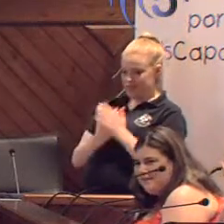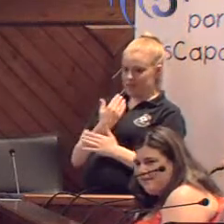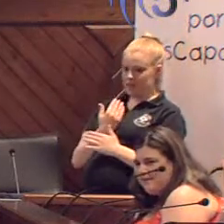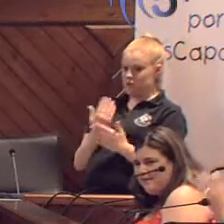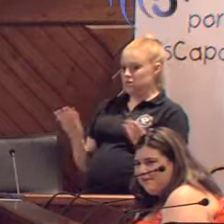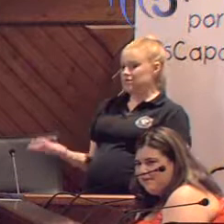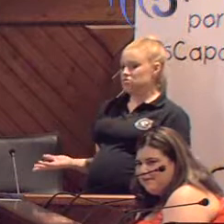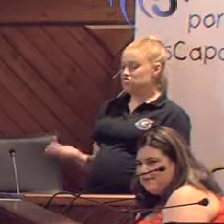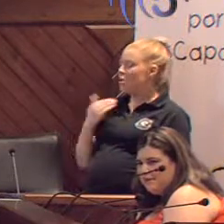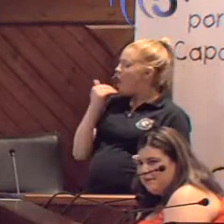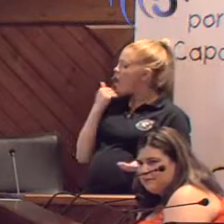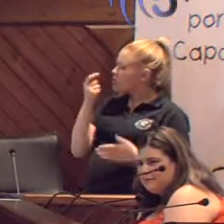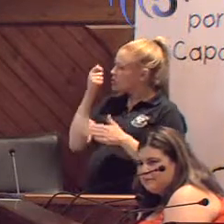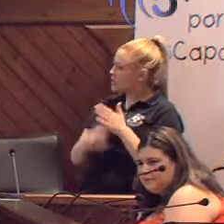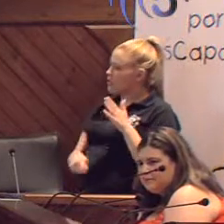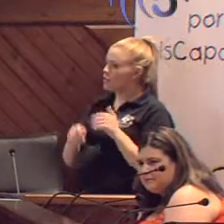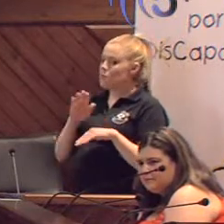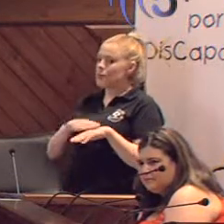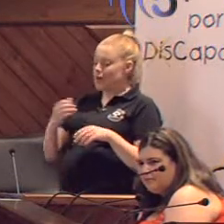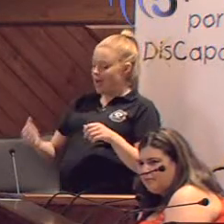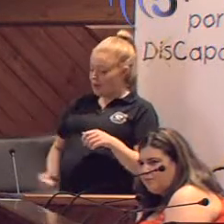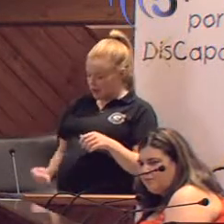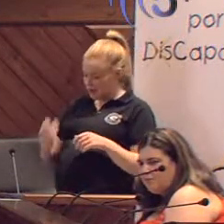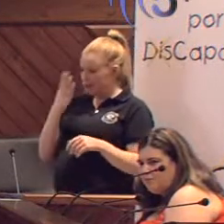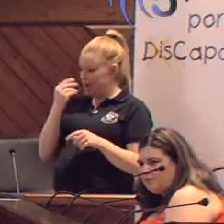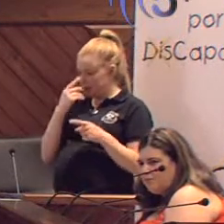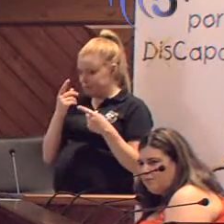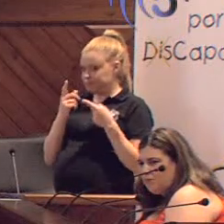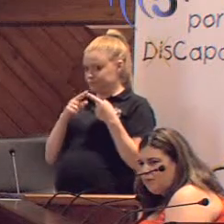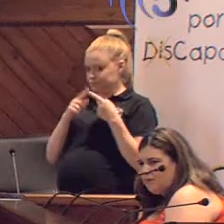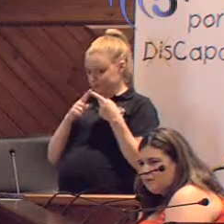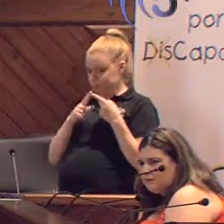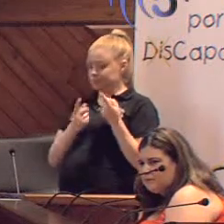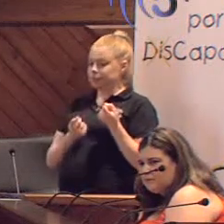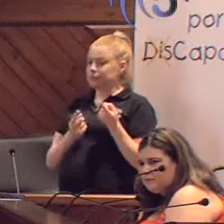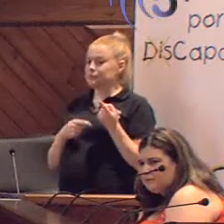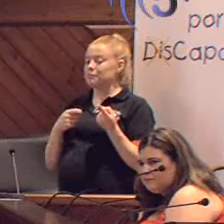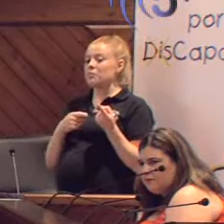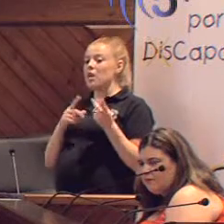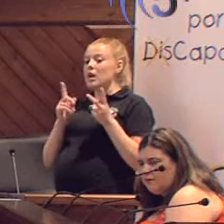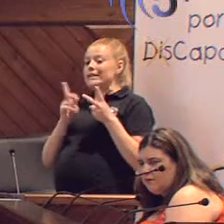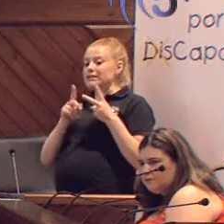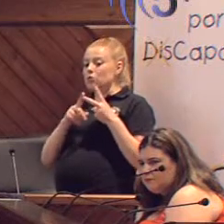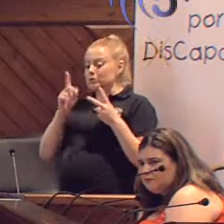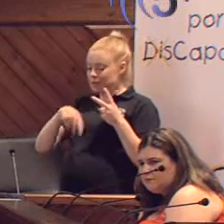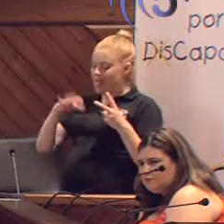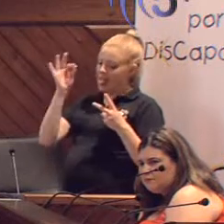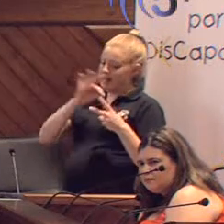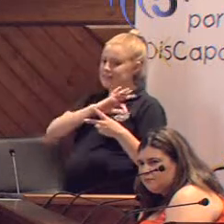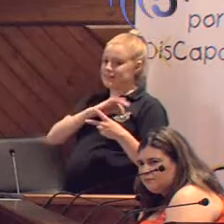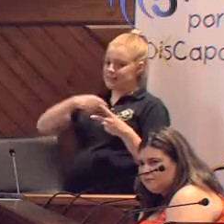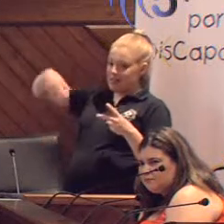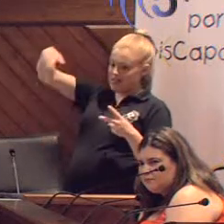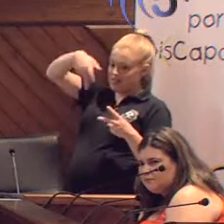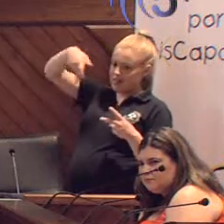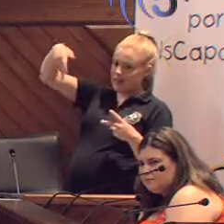Eso no hay una sanción, tanto para los excrementos de las señoras y señores que llevan a los perritos, como a las señoras que riegan a las nueve, a